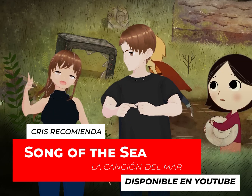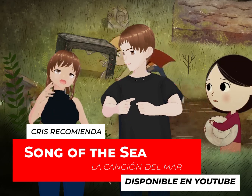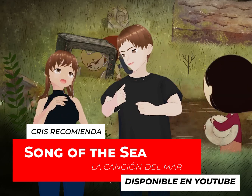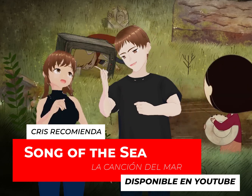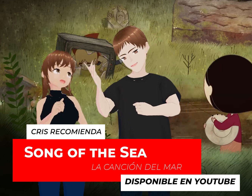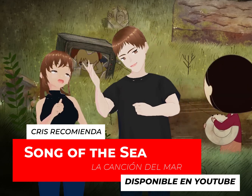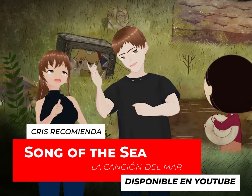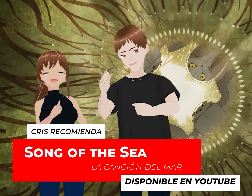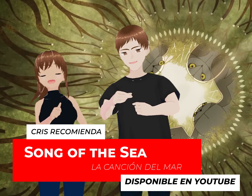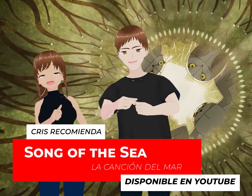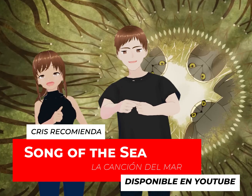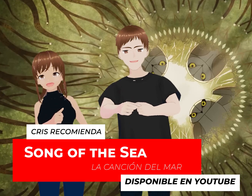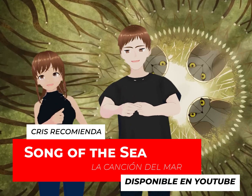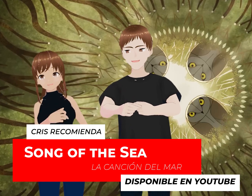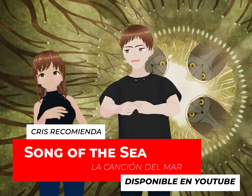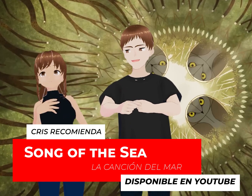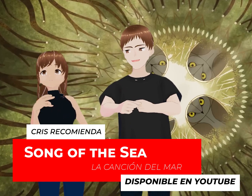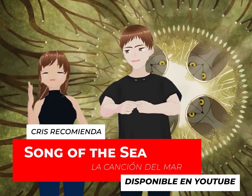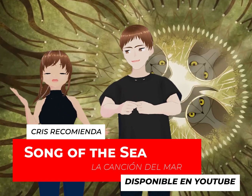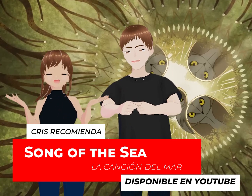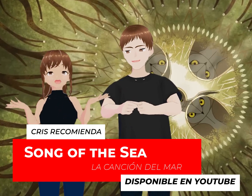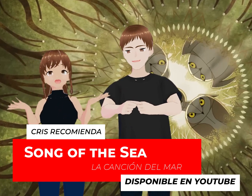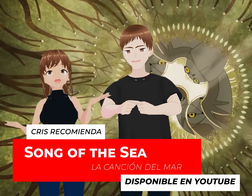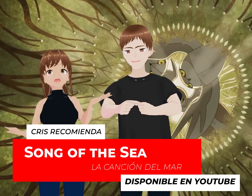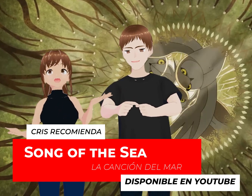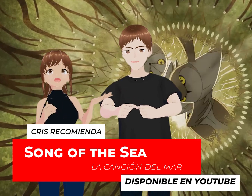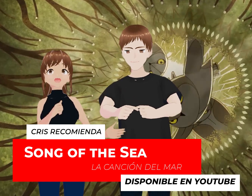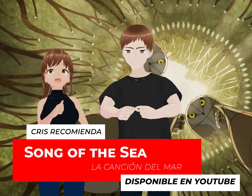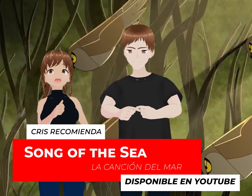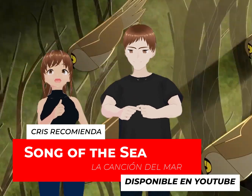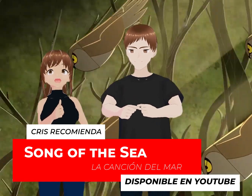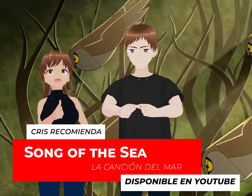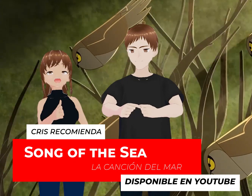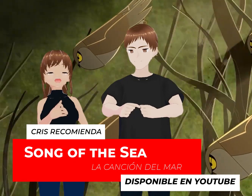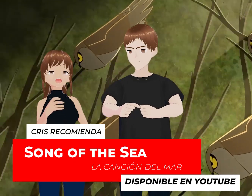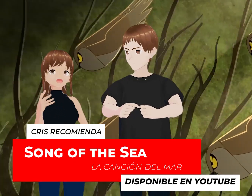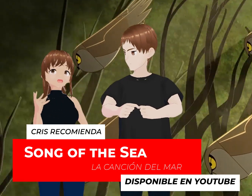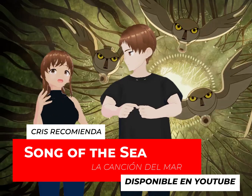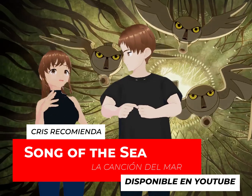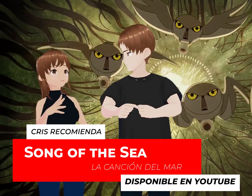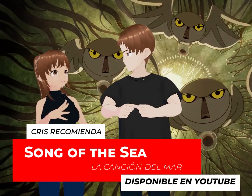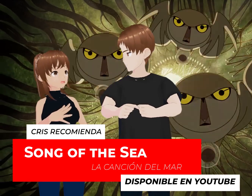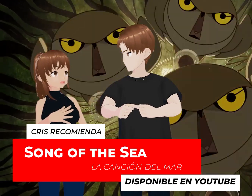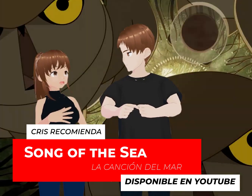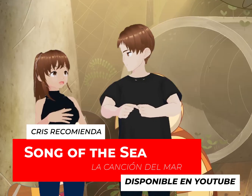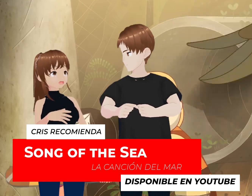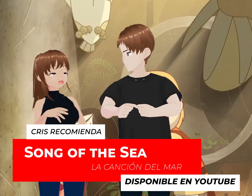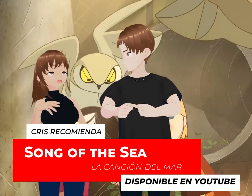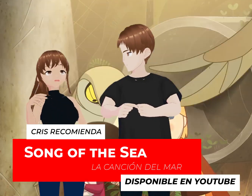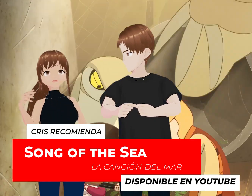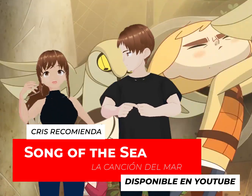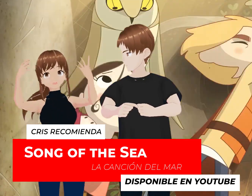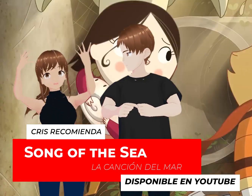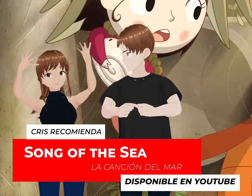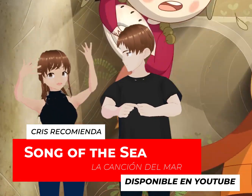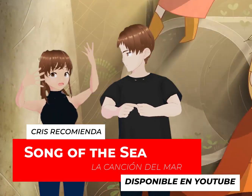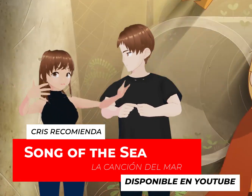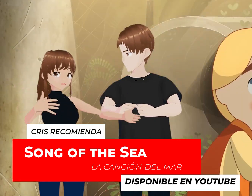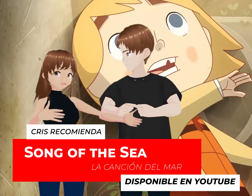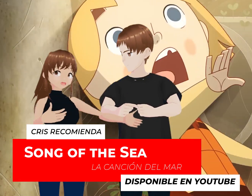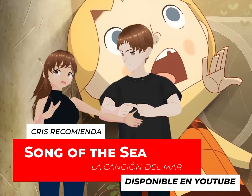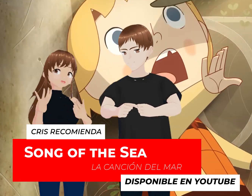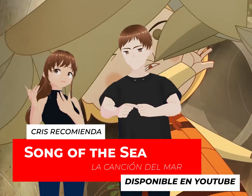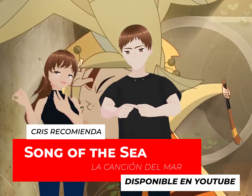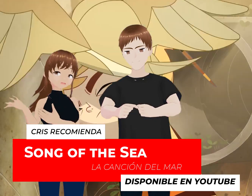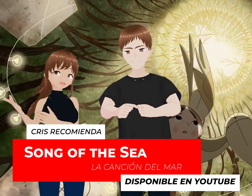del mar, allá en Irlanda. Y la niña descubre que cuando usa